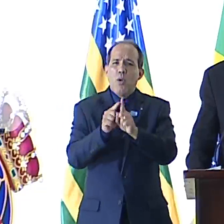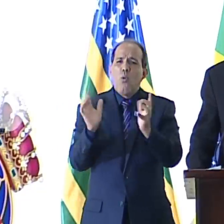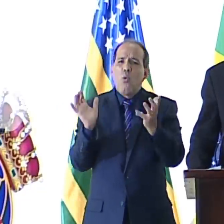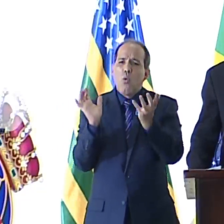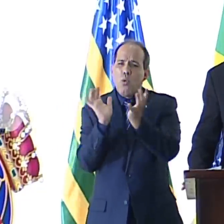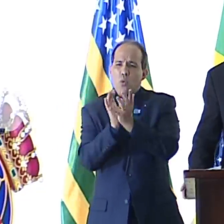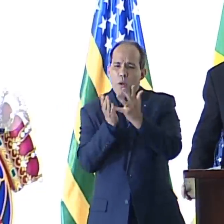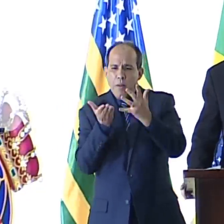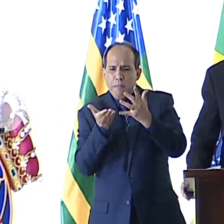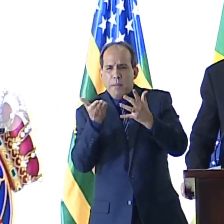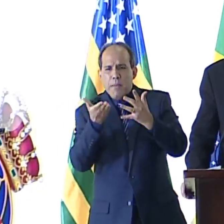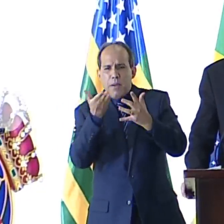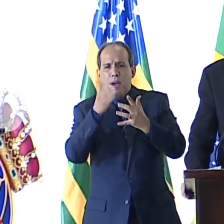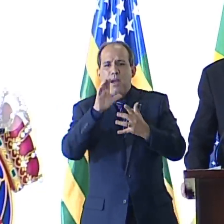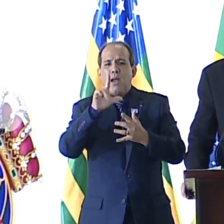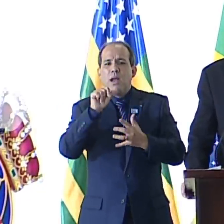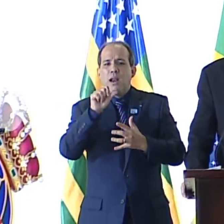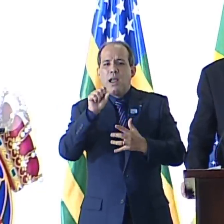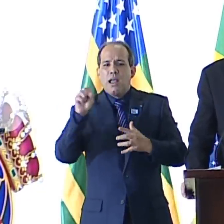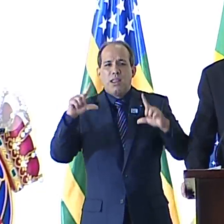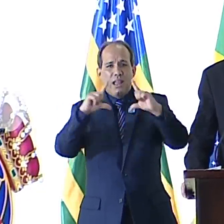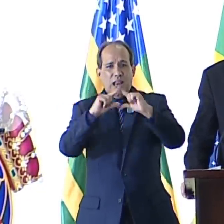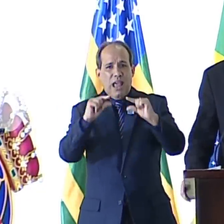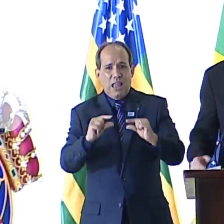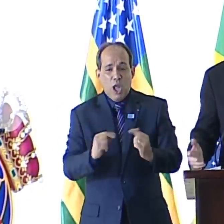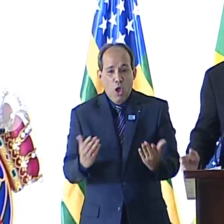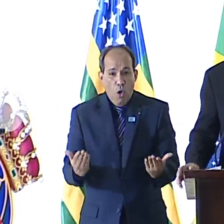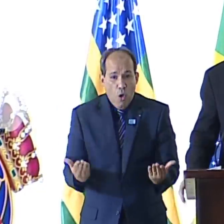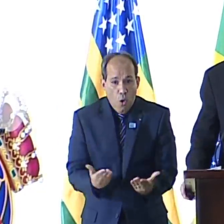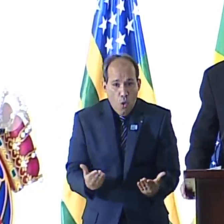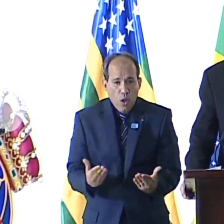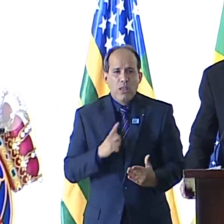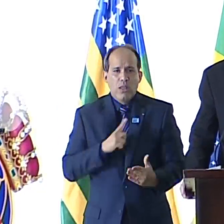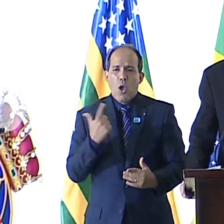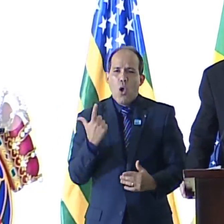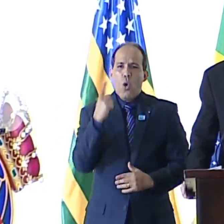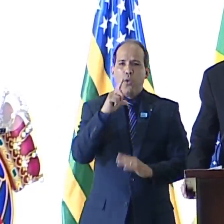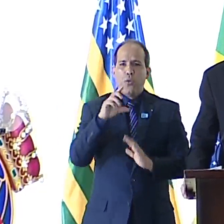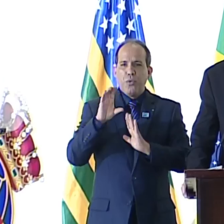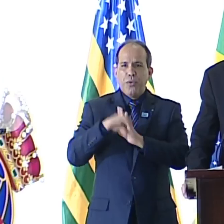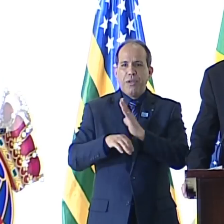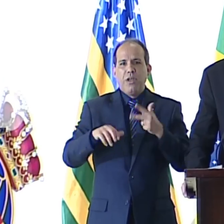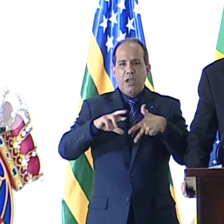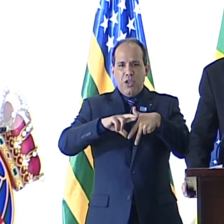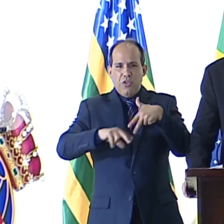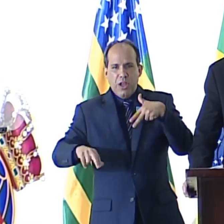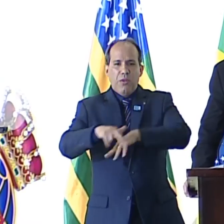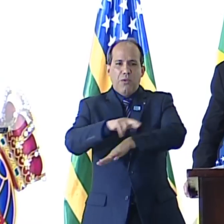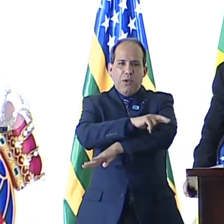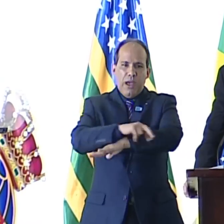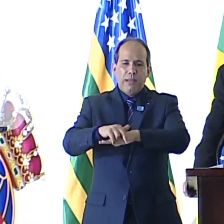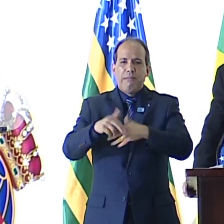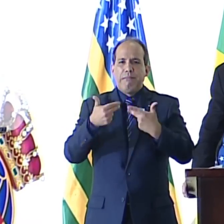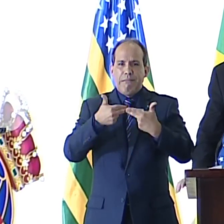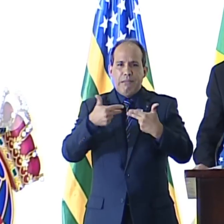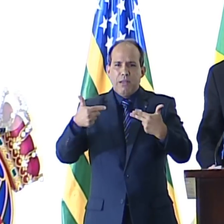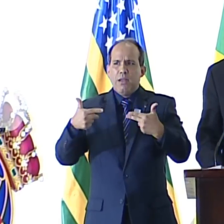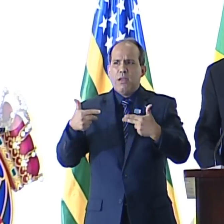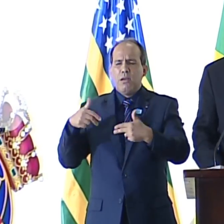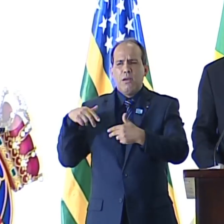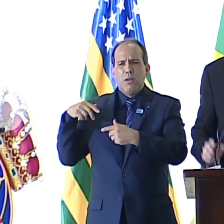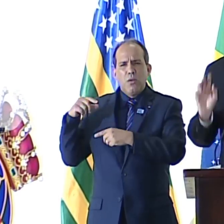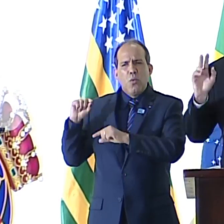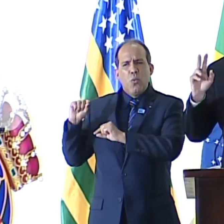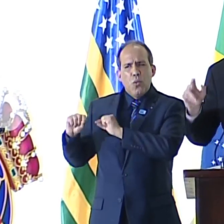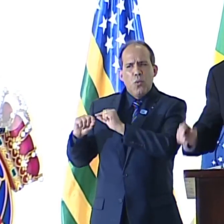E que hoje atua pela redução de tudo a conceitos como gênero, raça e outros. Um país